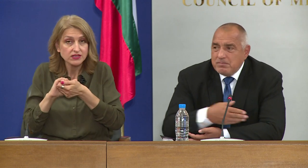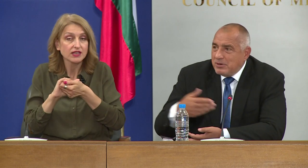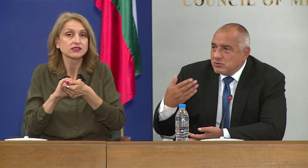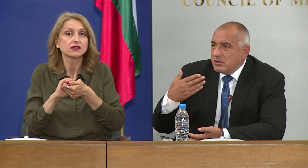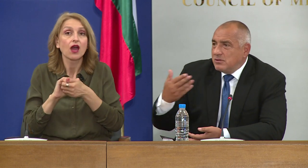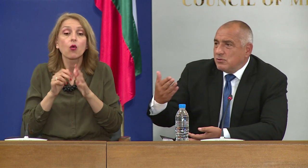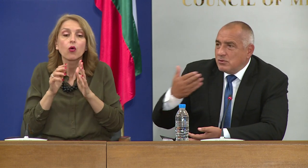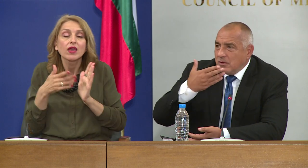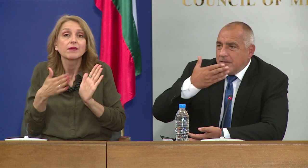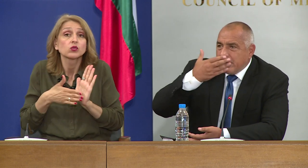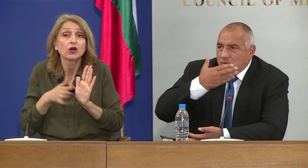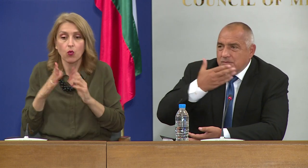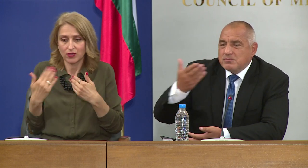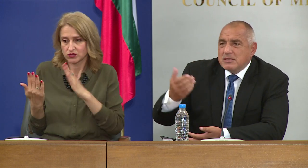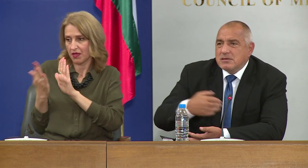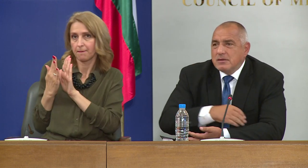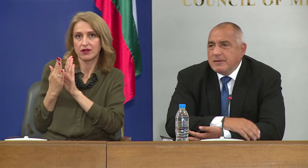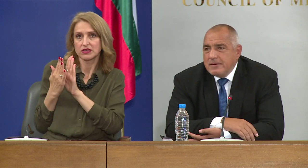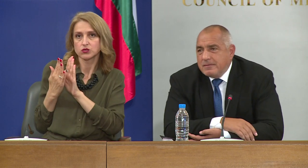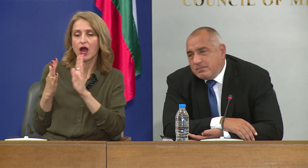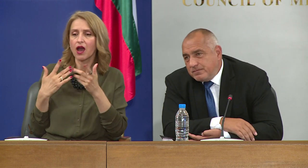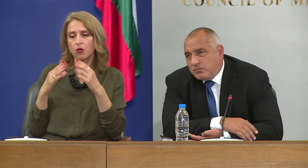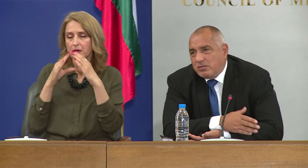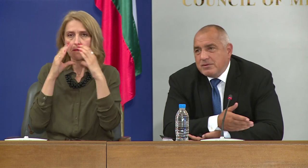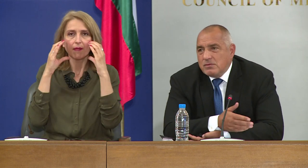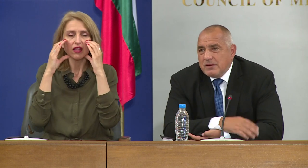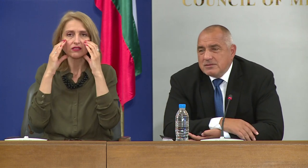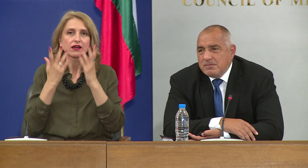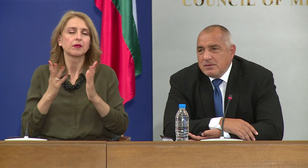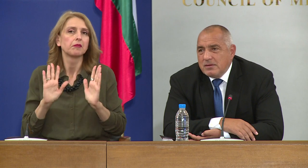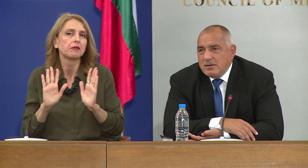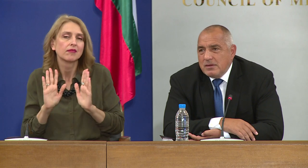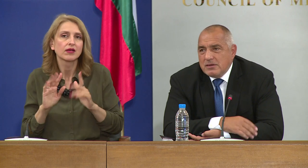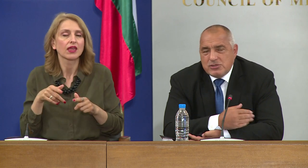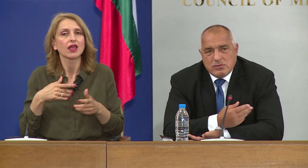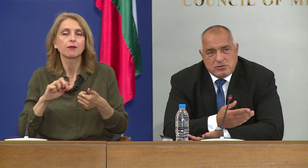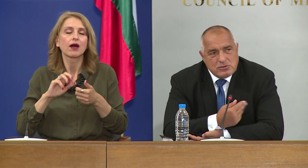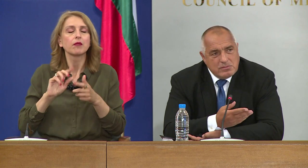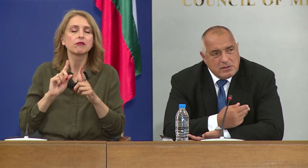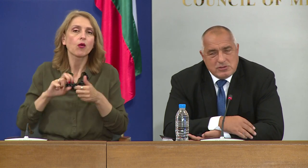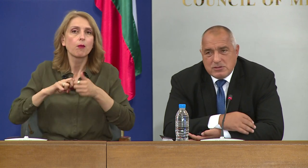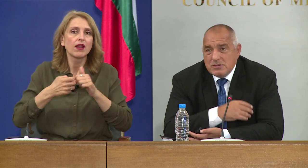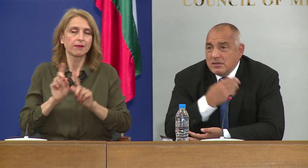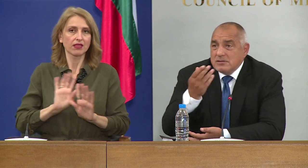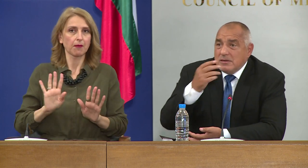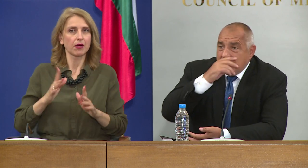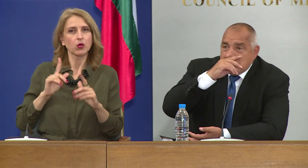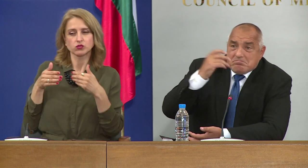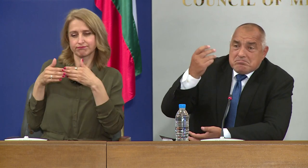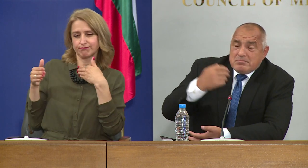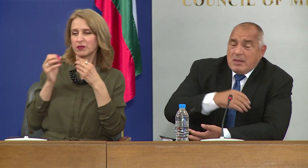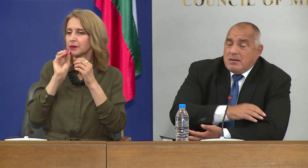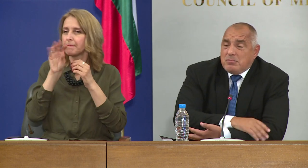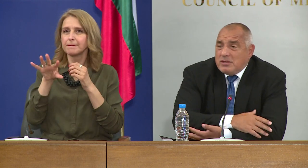сме близко един до друг, ако имаш маска, проблема до голяма степен е решена от чисто механичните тези.